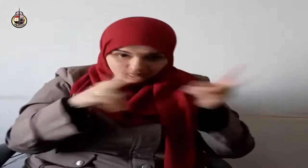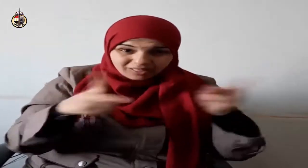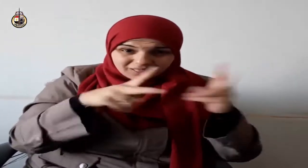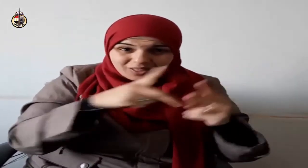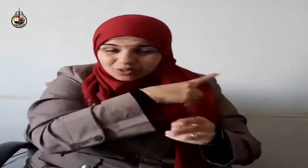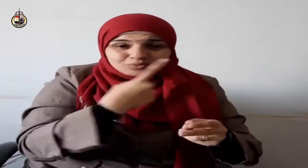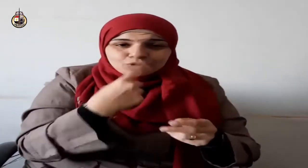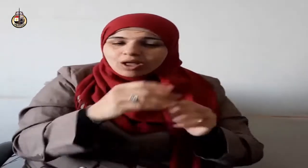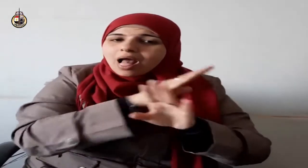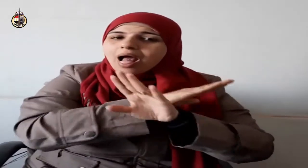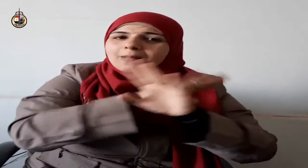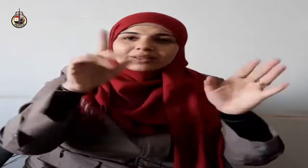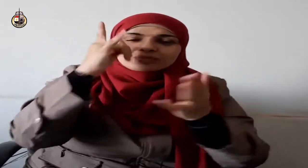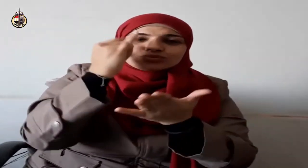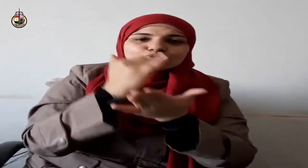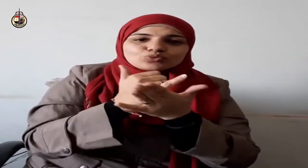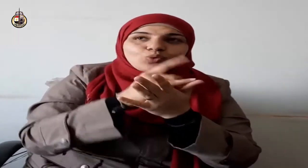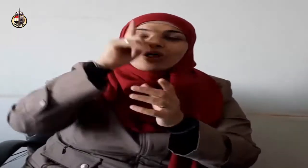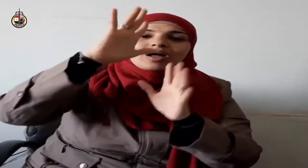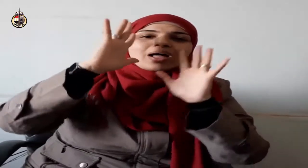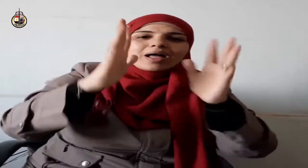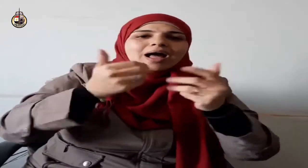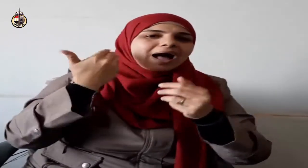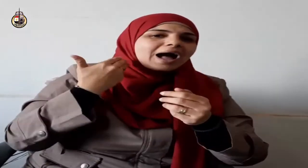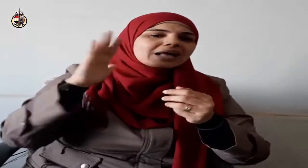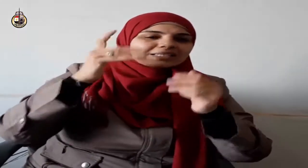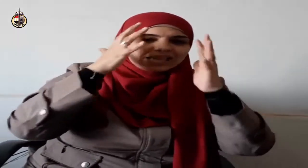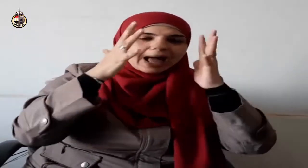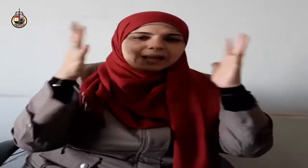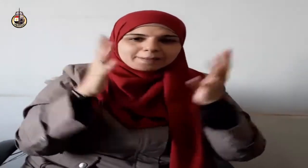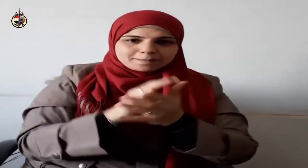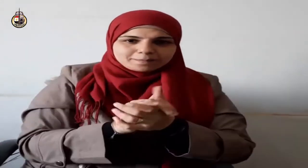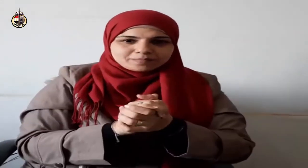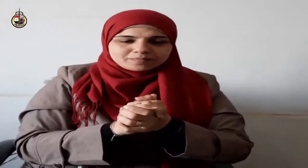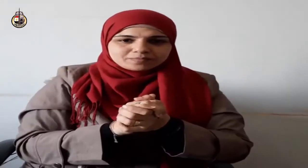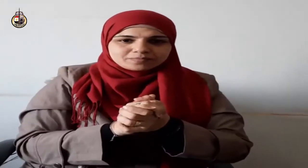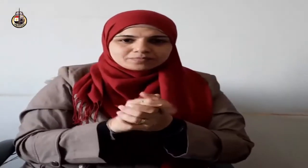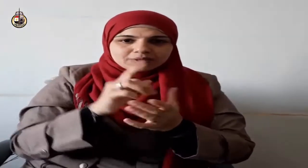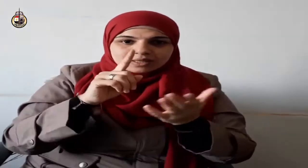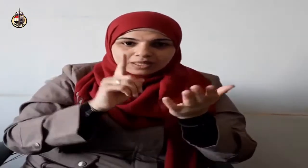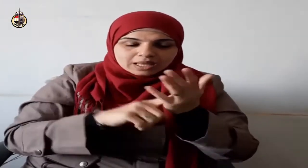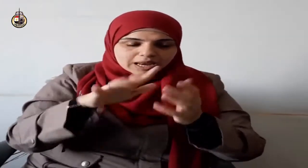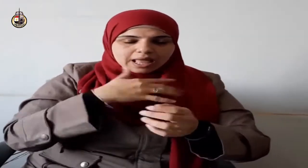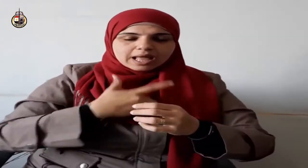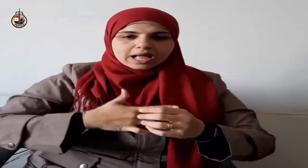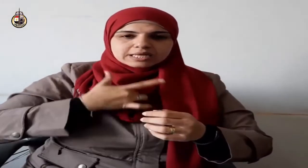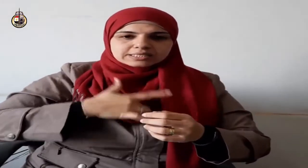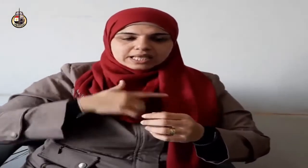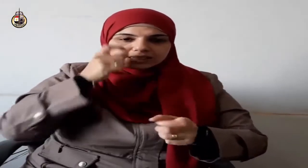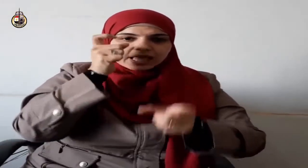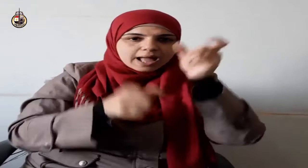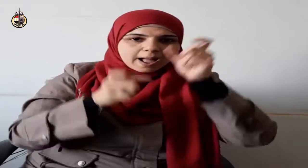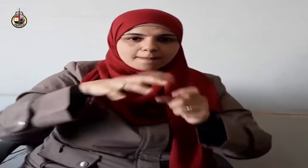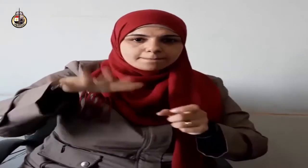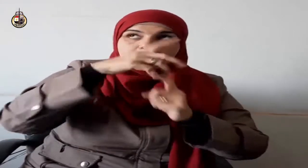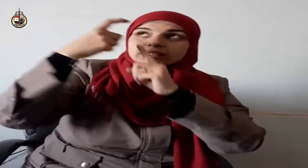تشاء بيدك الخير إنك على كل شيء قدير ويقول